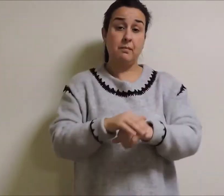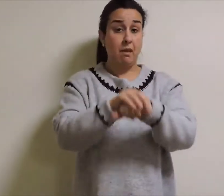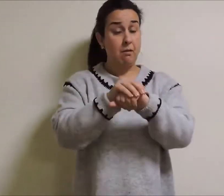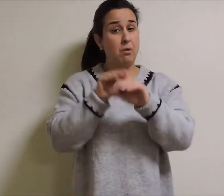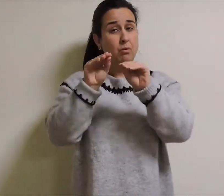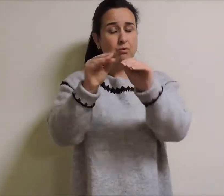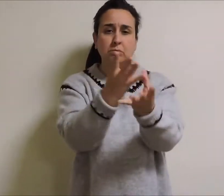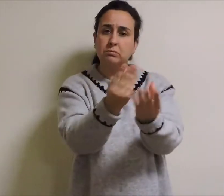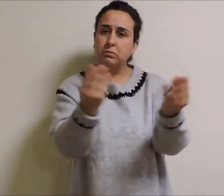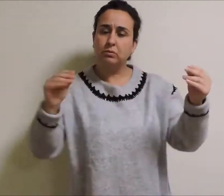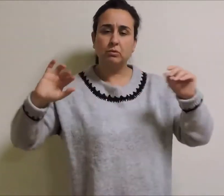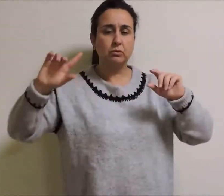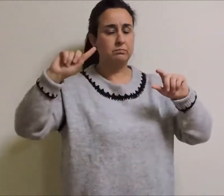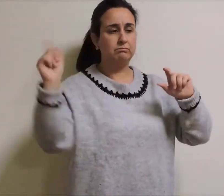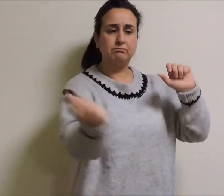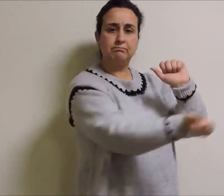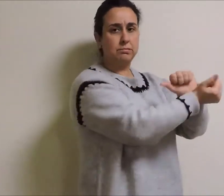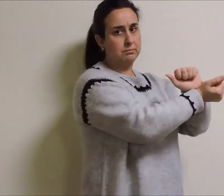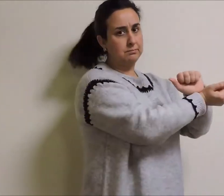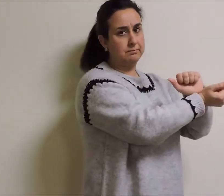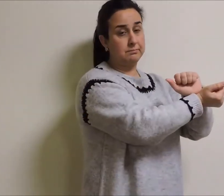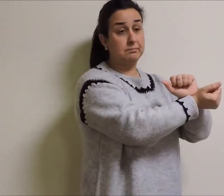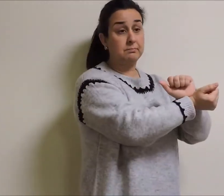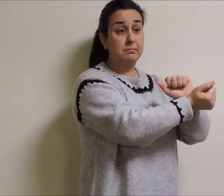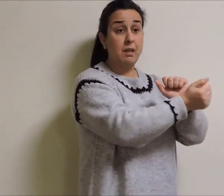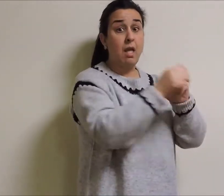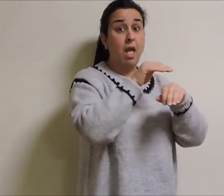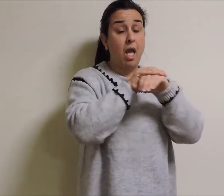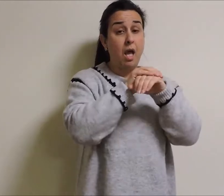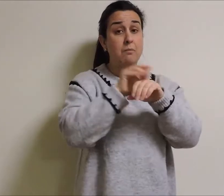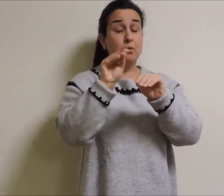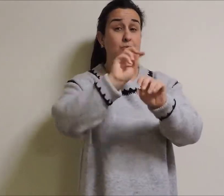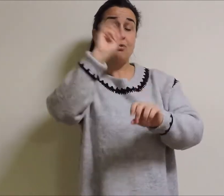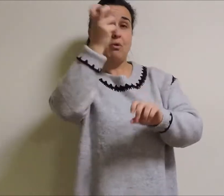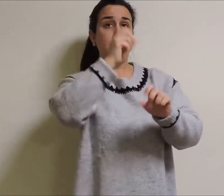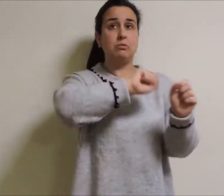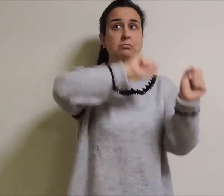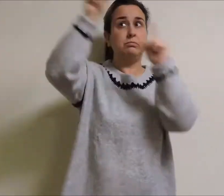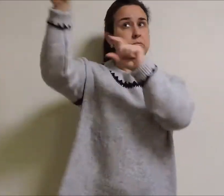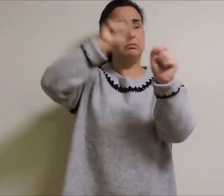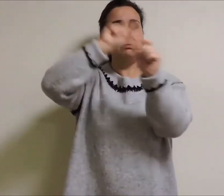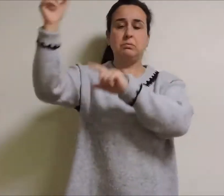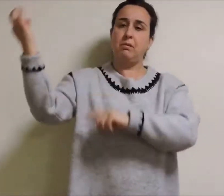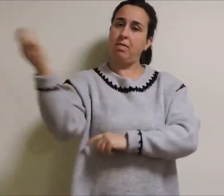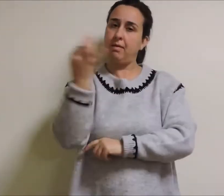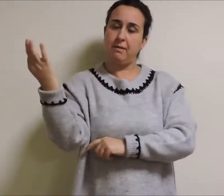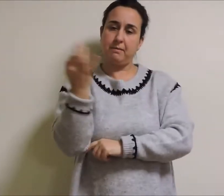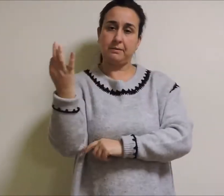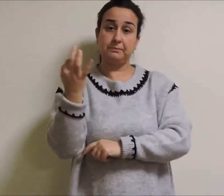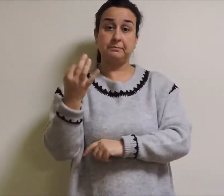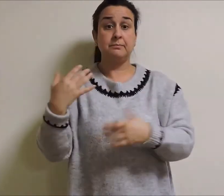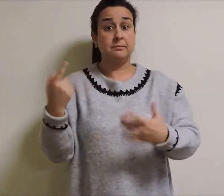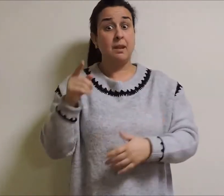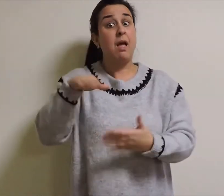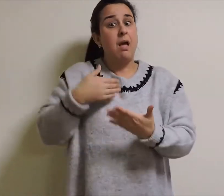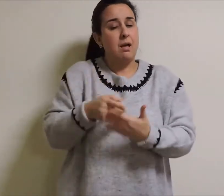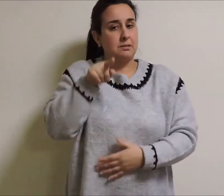foron represaliados. Outros tiberon que emigrar. El estivo detido e por